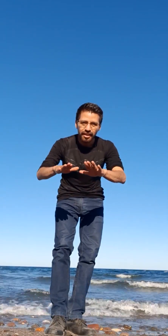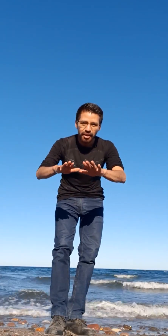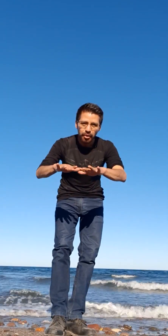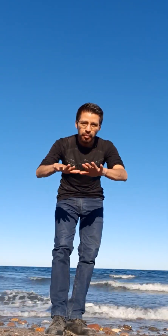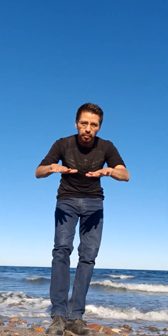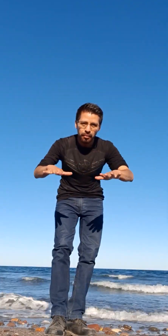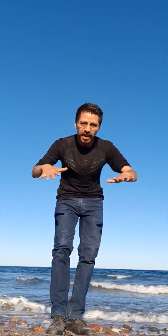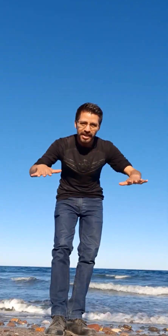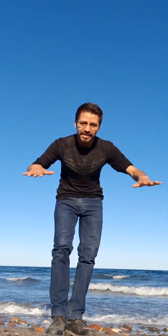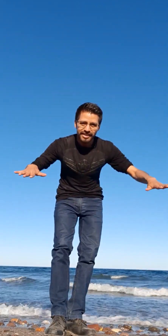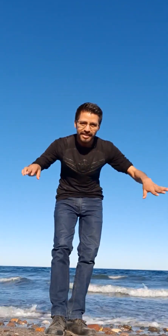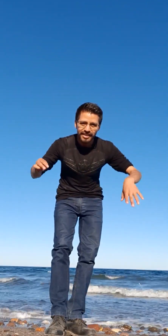Mar.